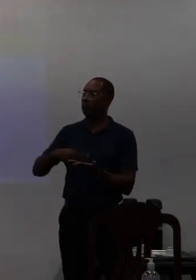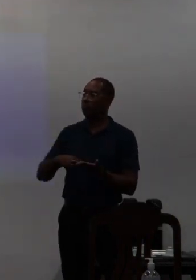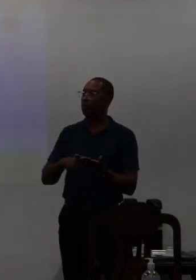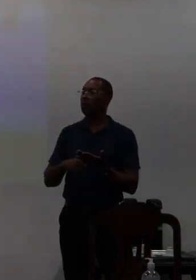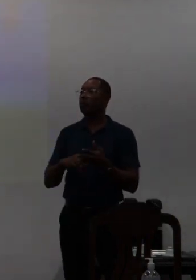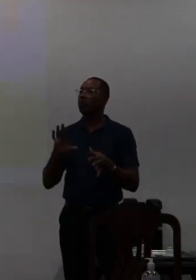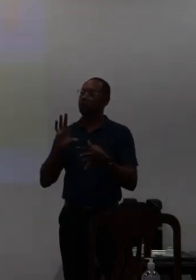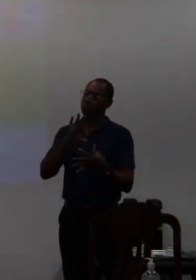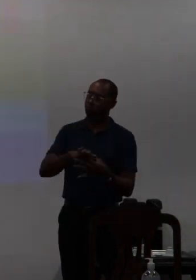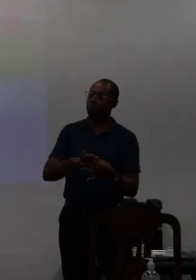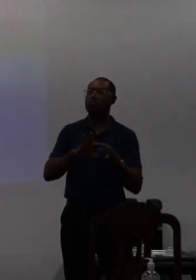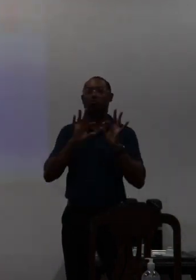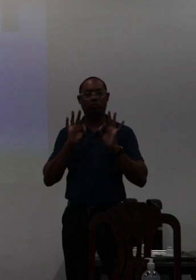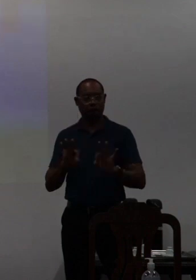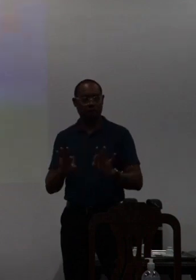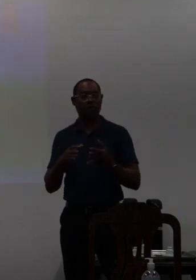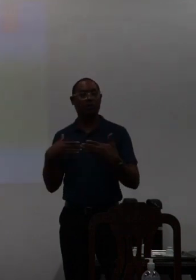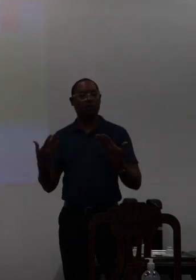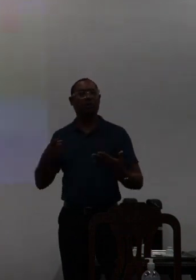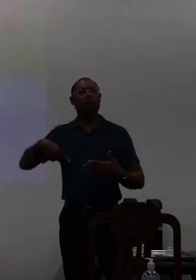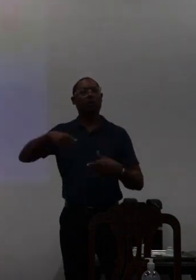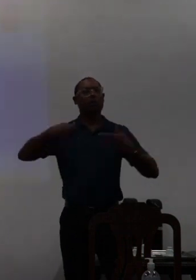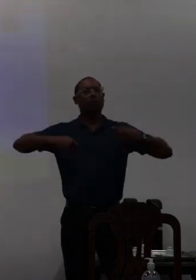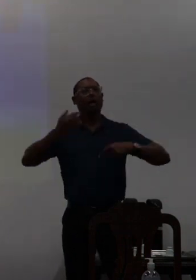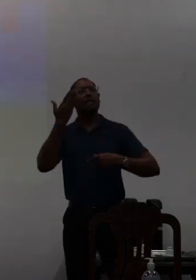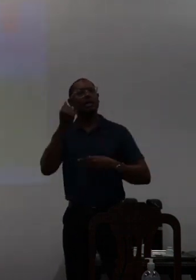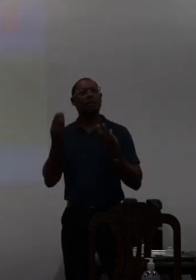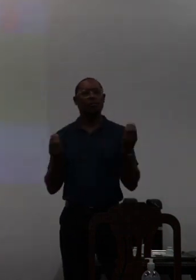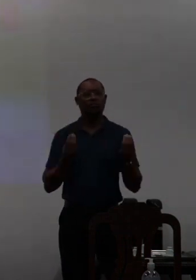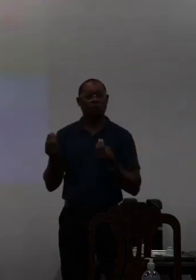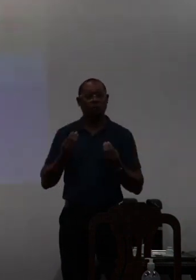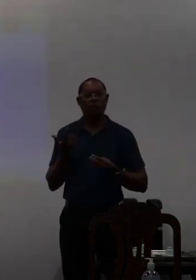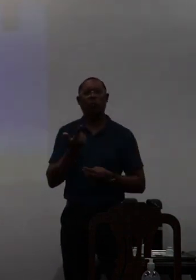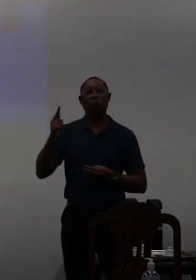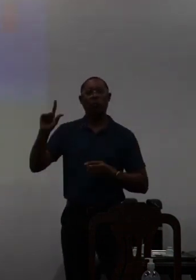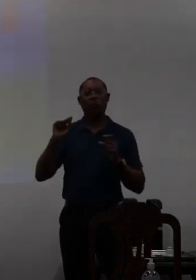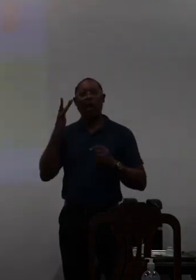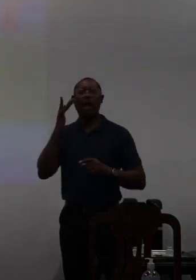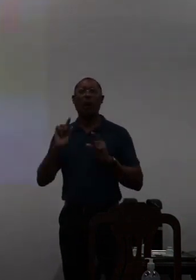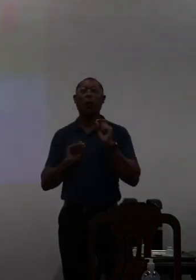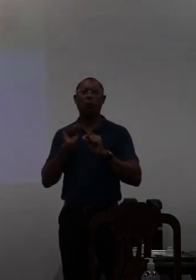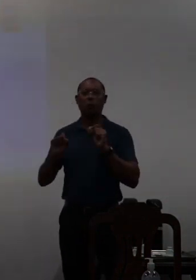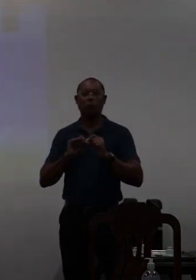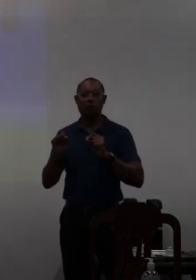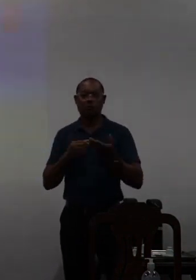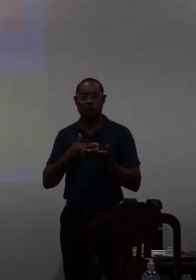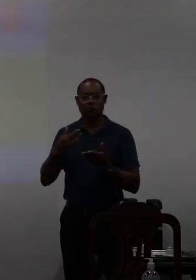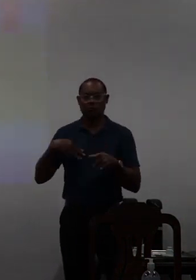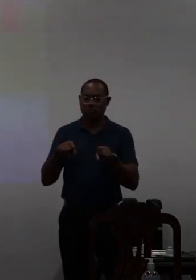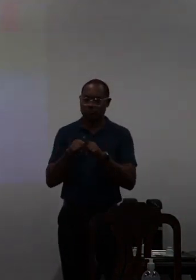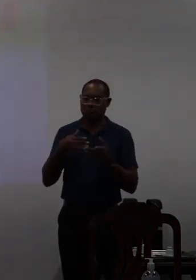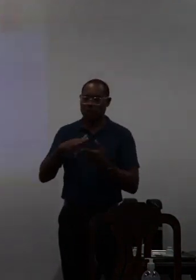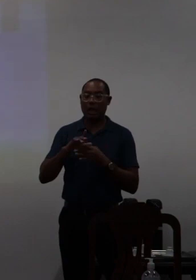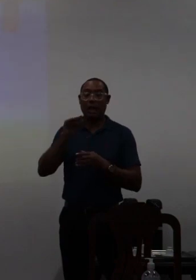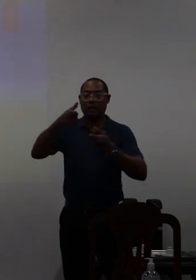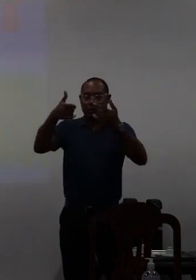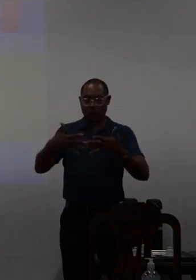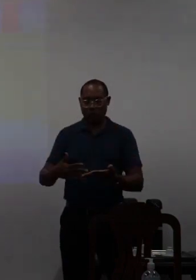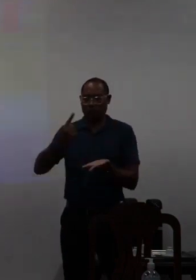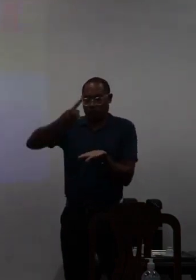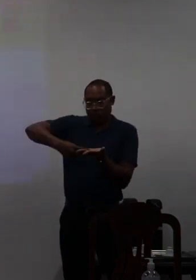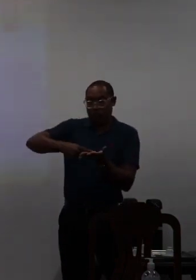de algum item específico e aí a gente precisa saber o que o outro lado acha sobre aquilo que foi